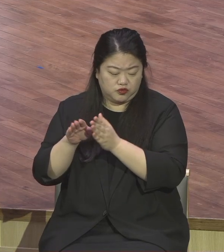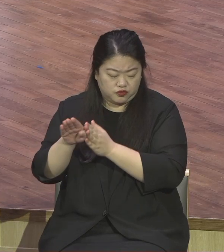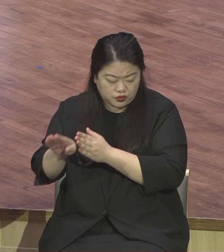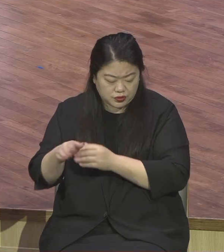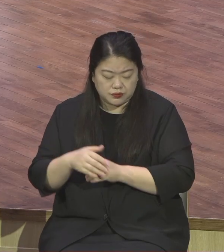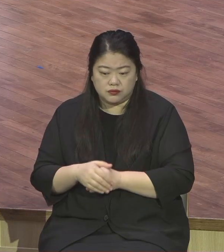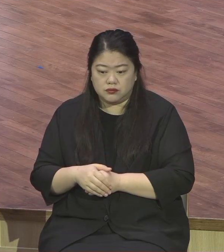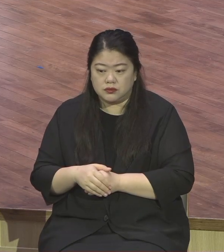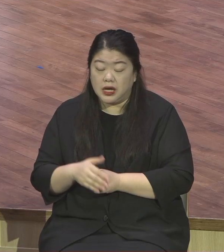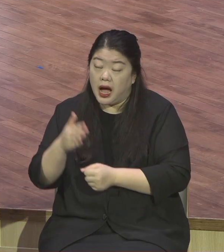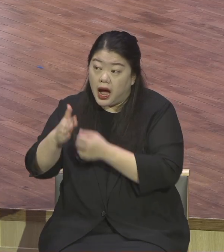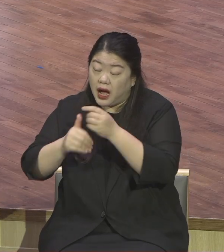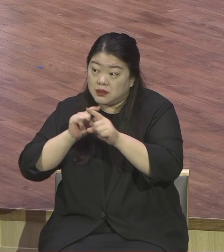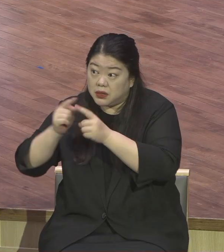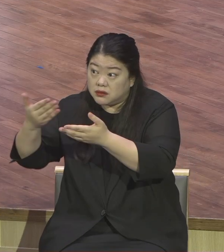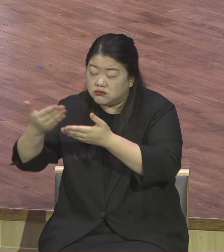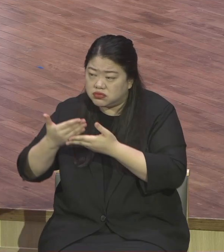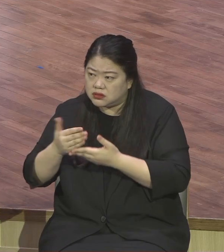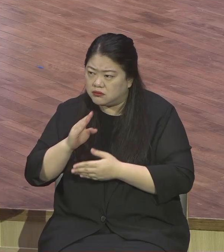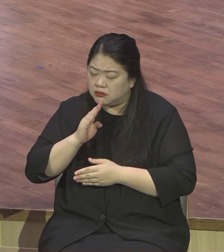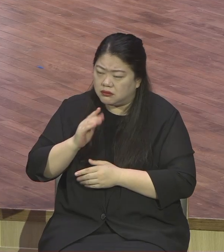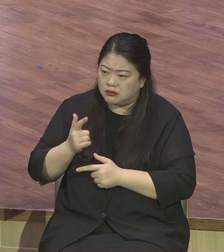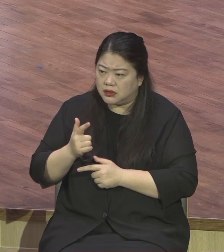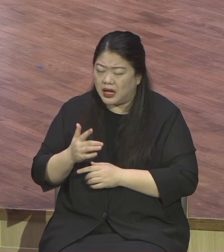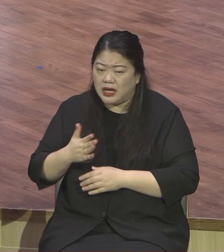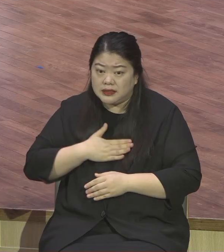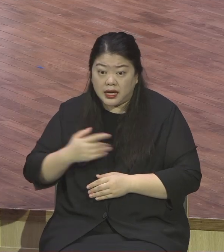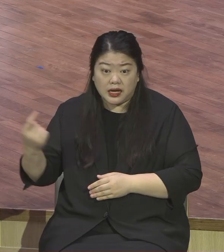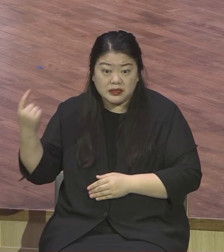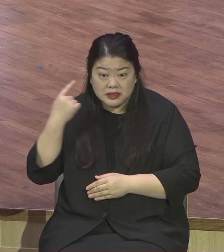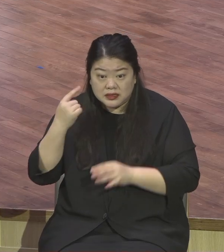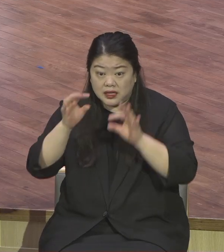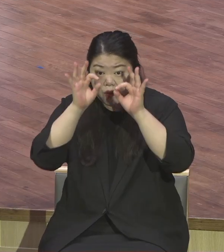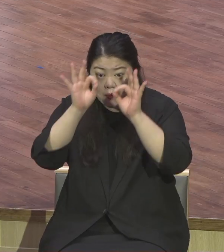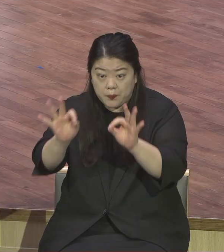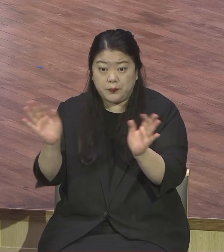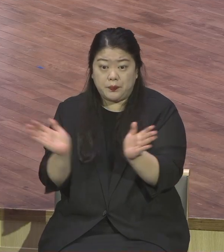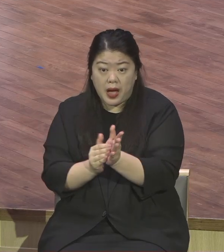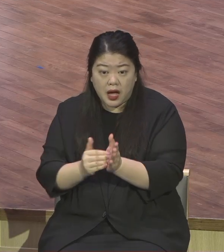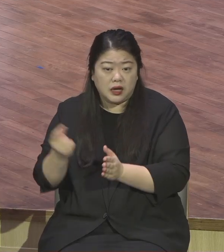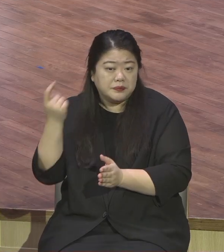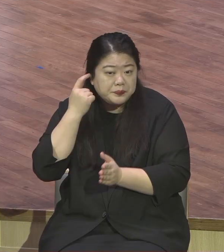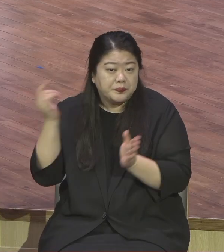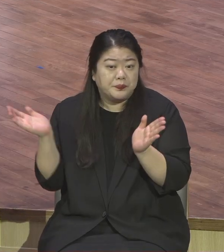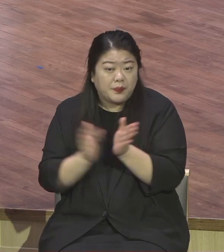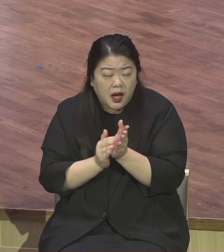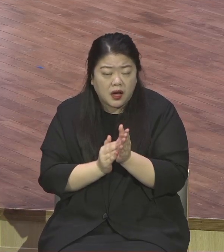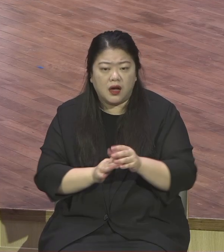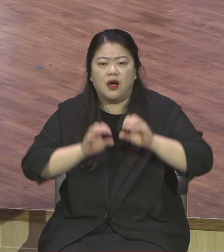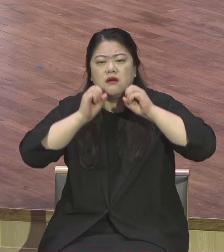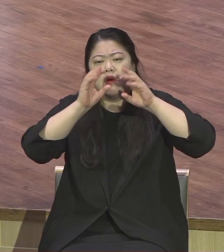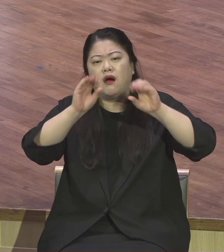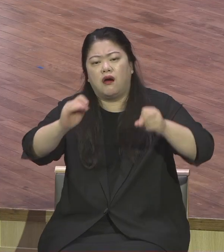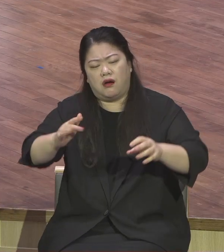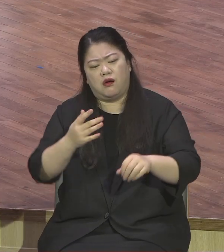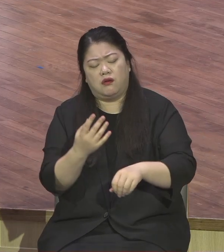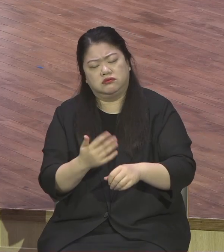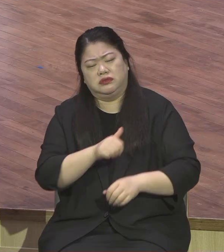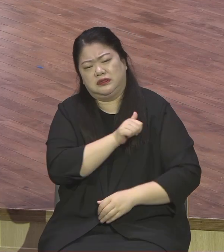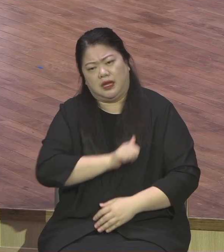우리는 보고 들은 것을 말하지 않을 수 없다 사도들이 그 이름을 위하여 능력받는 일에 합당한 자로